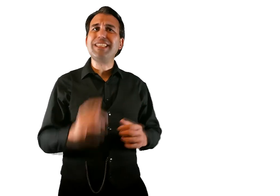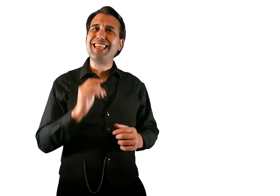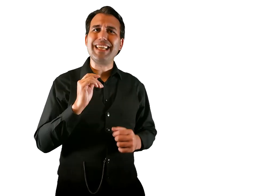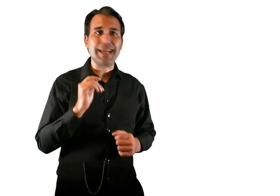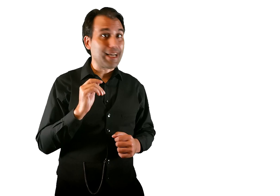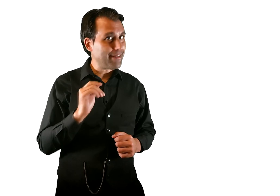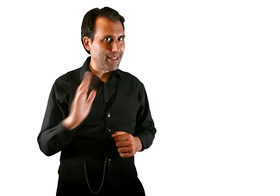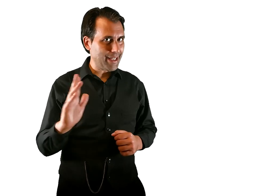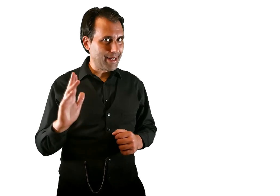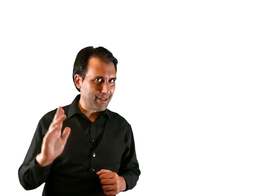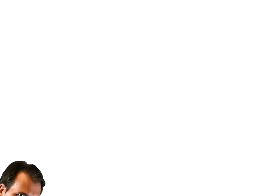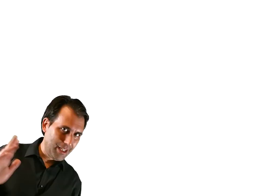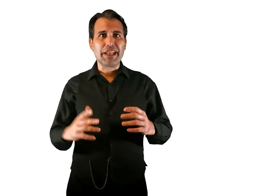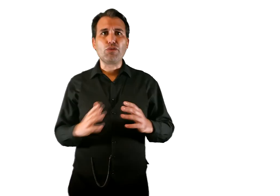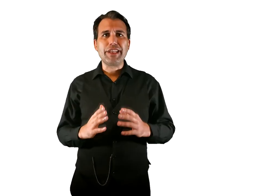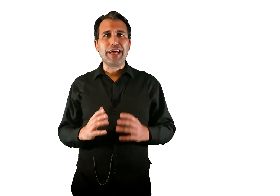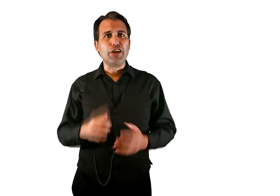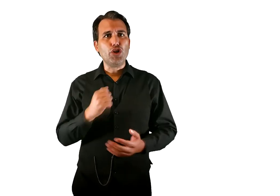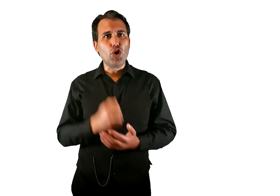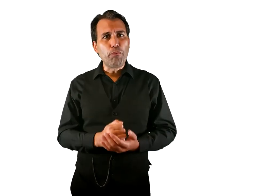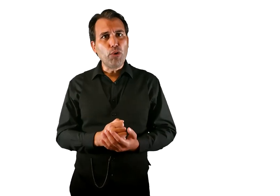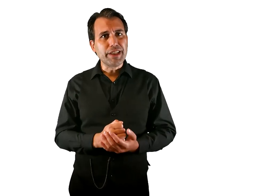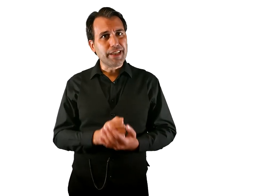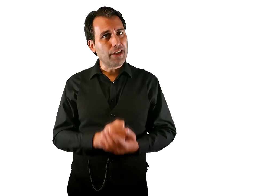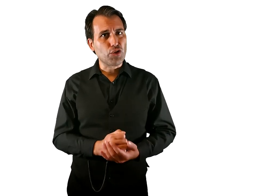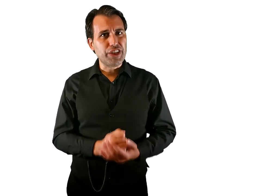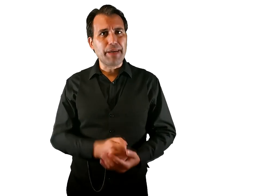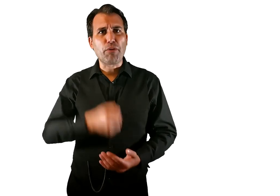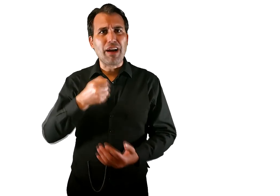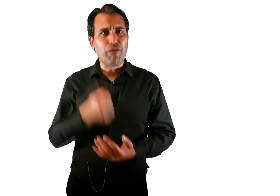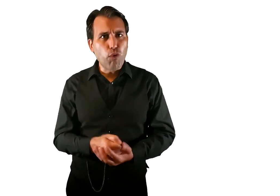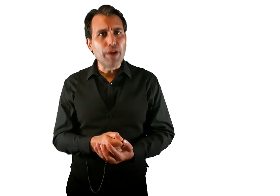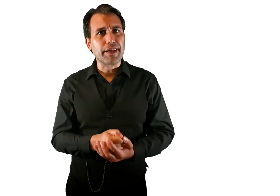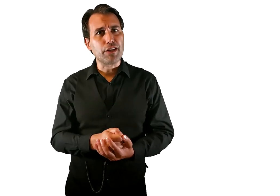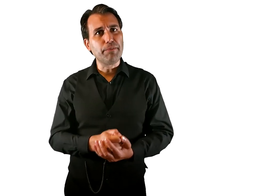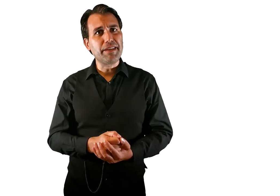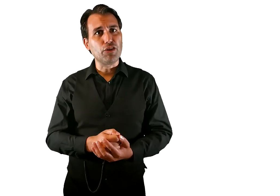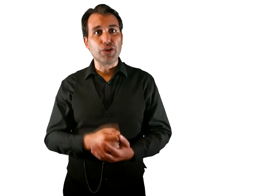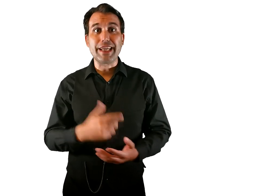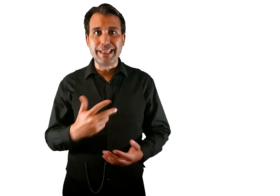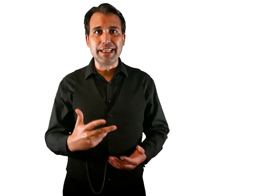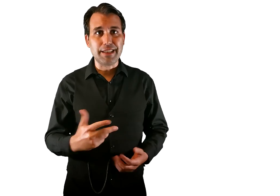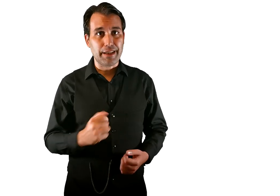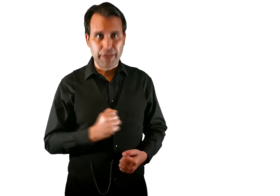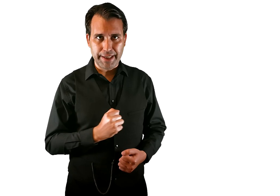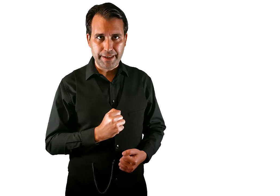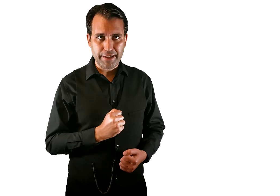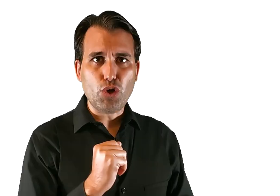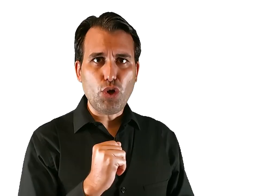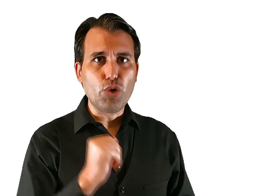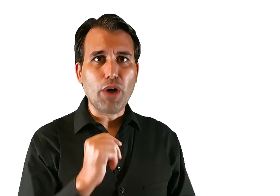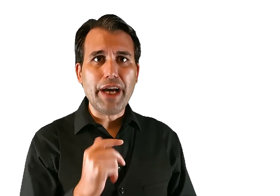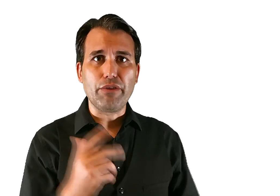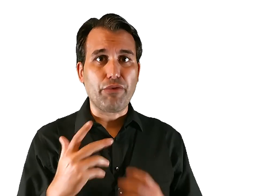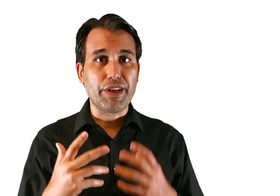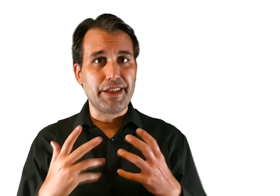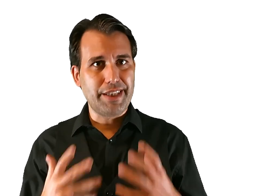y se niegan a ceder. La verdad de una idea no puede ser reconocida por la fuerza de convicción de quienes la defienden. No solo no hay una fuerza